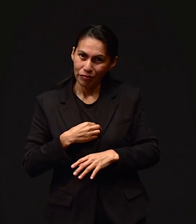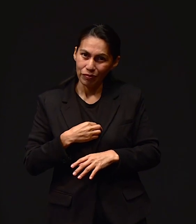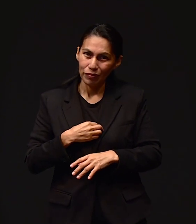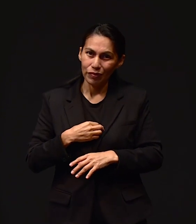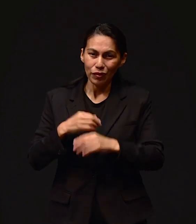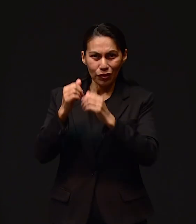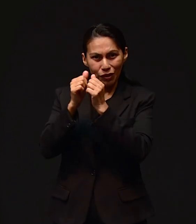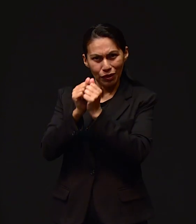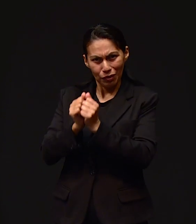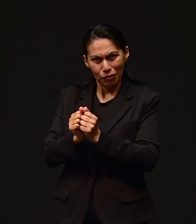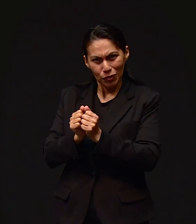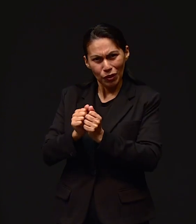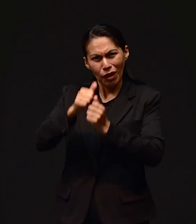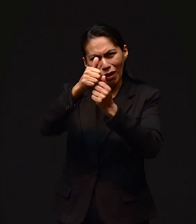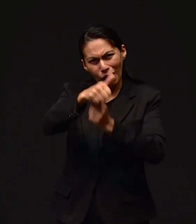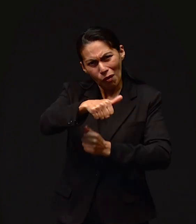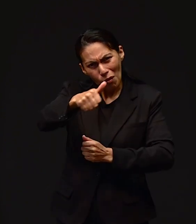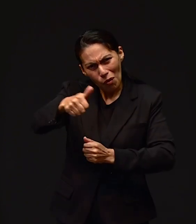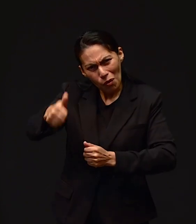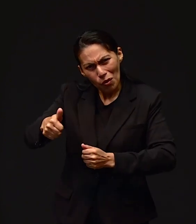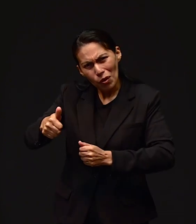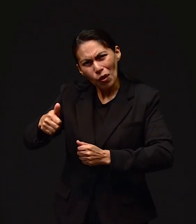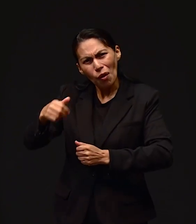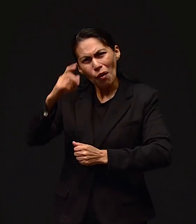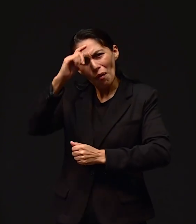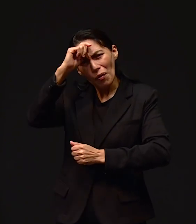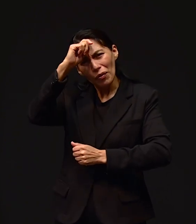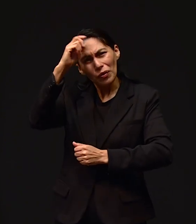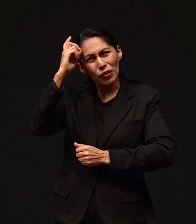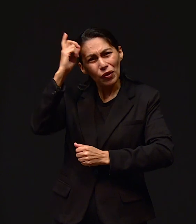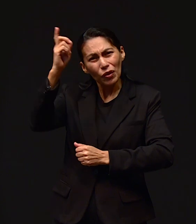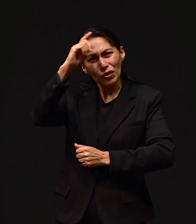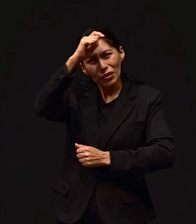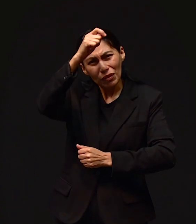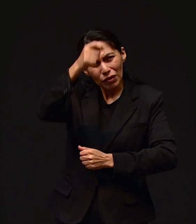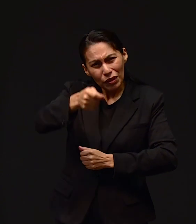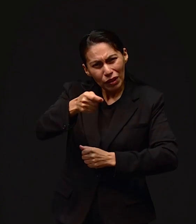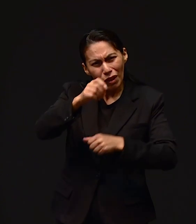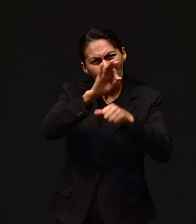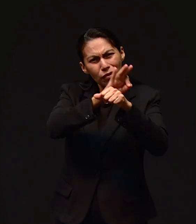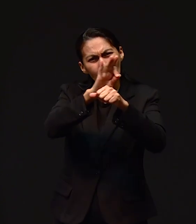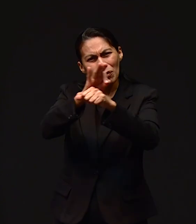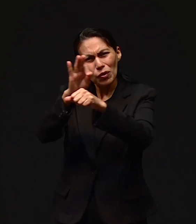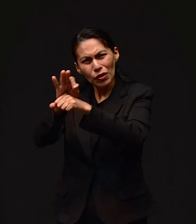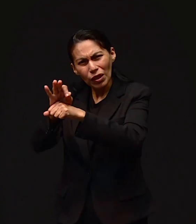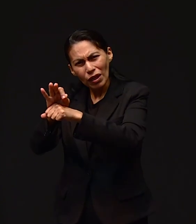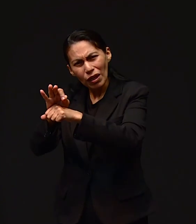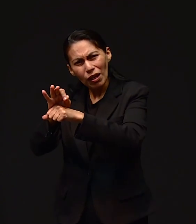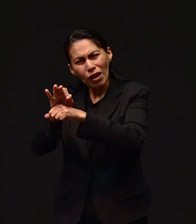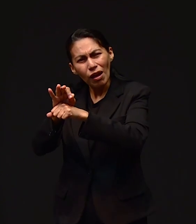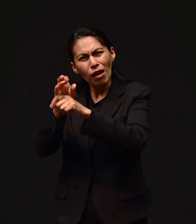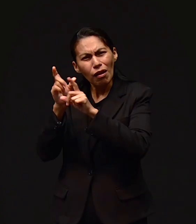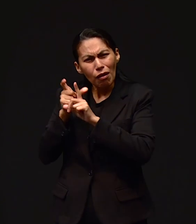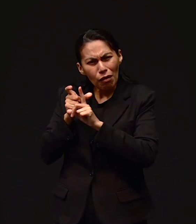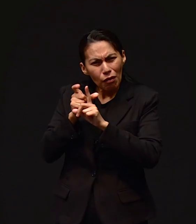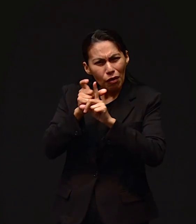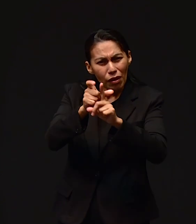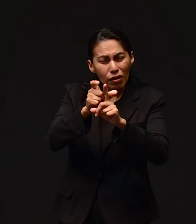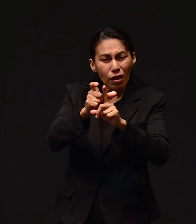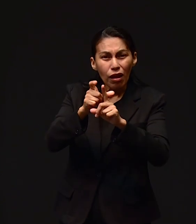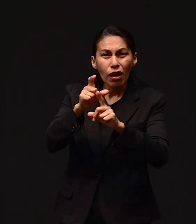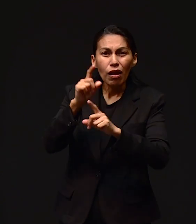Nos quedamos Con la bendición De Dios Que Dios Te bendiga Y te guarde Dios haga